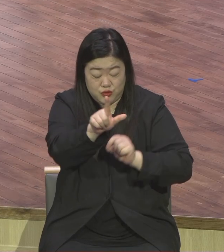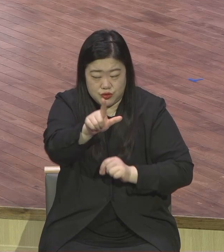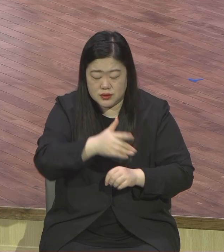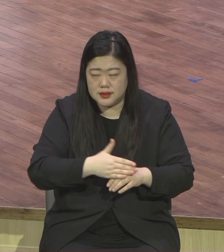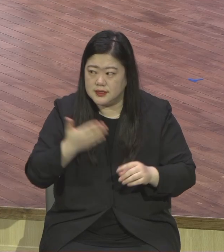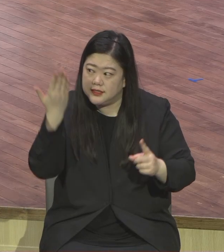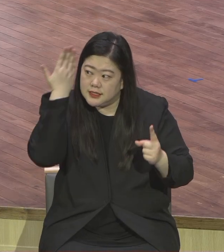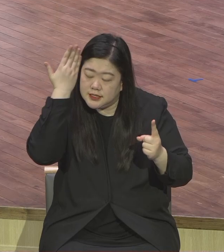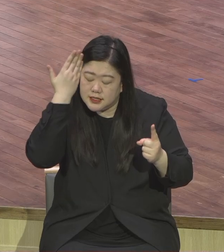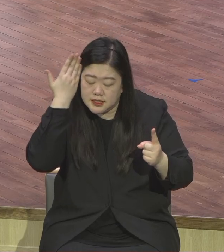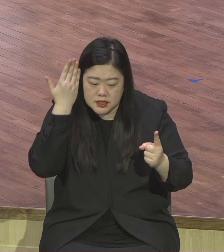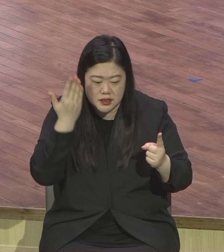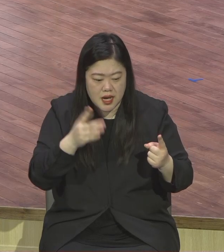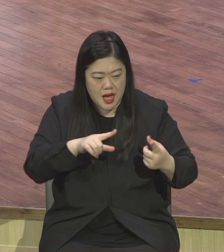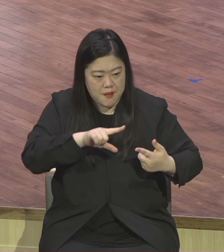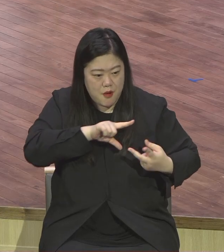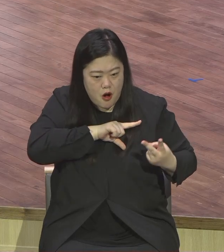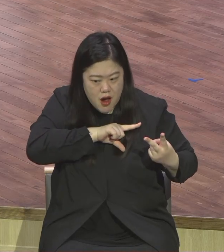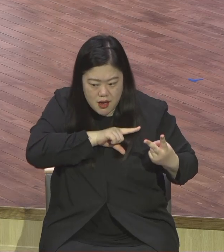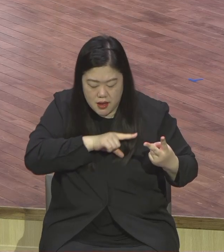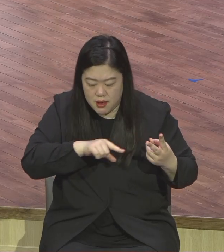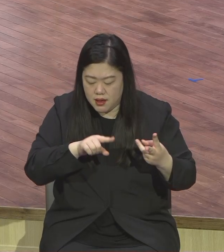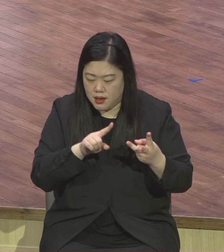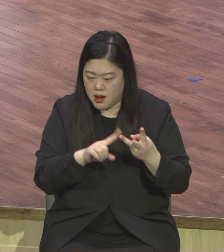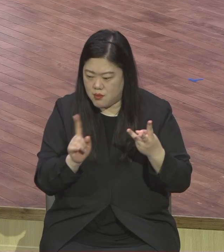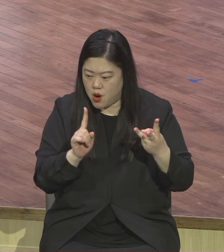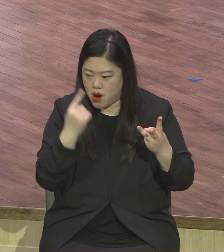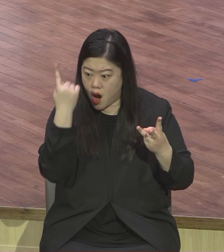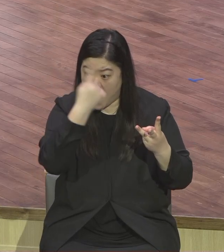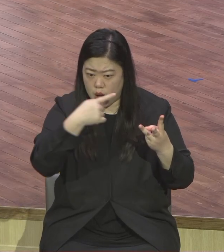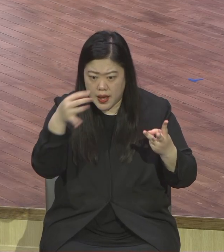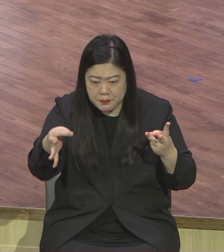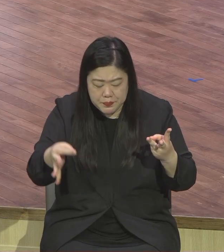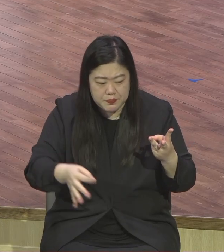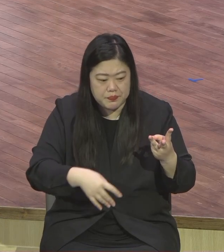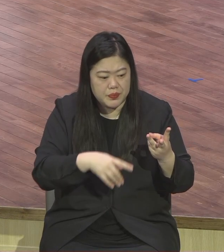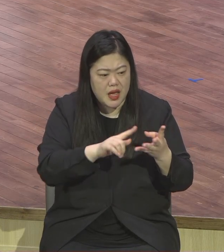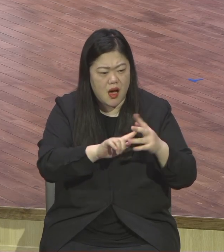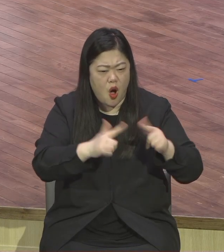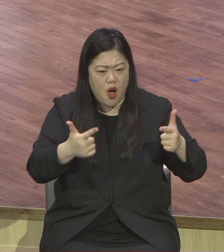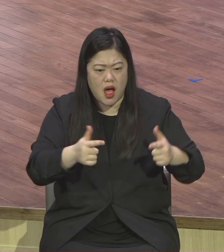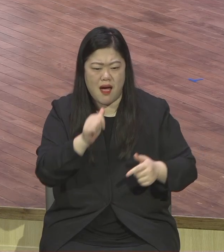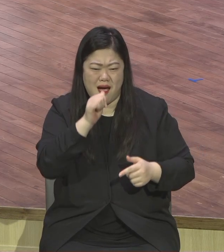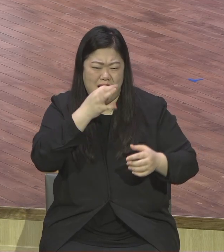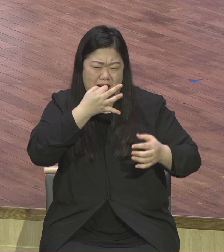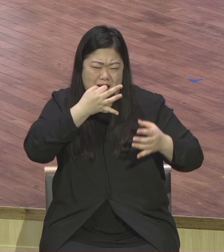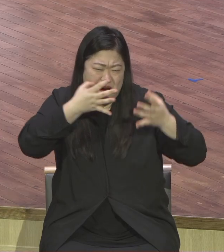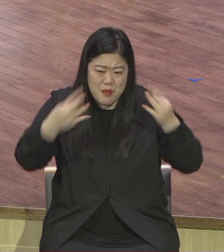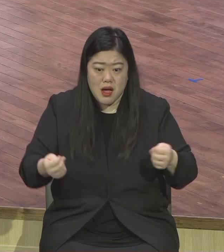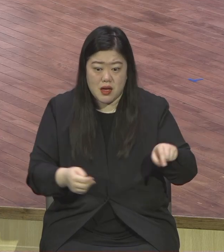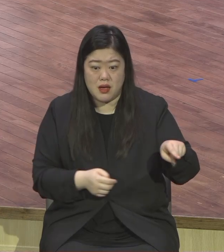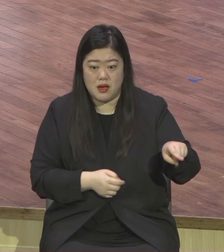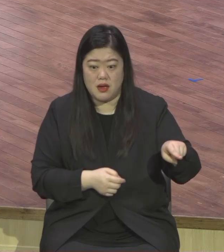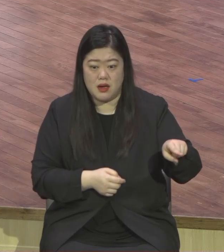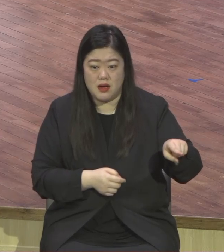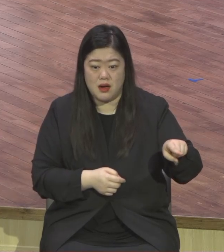권세 이 세상의 것을 그냐말로 가지고 의지하는 하나님보다 더